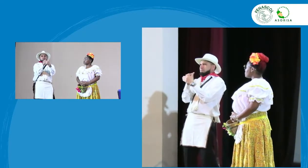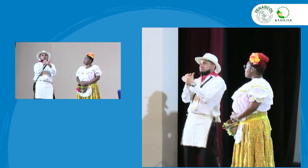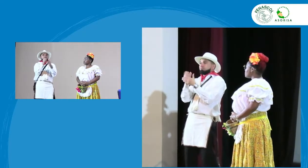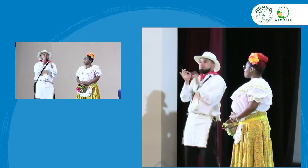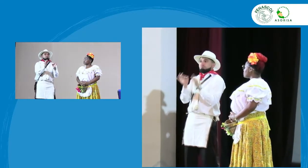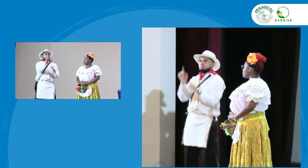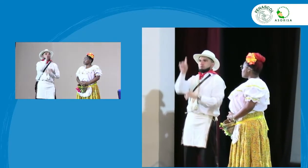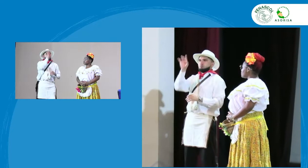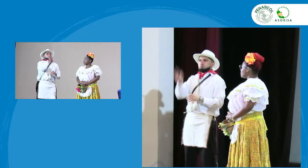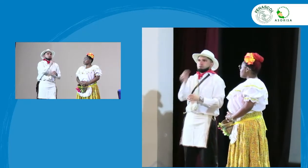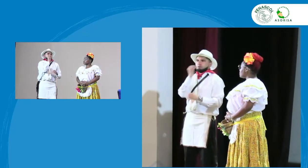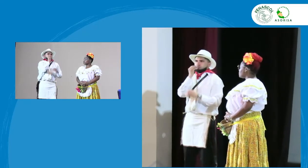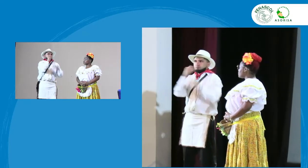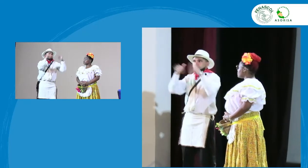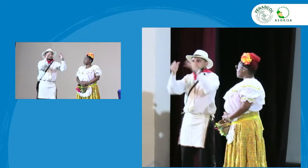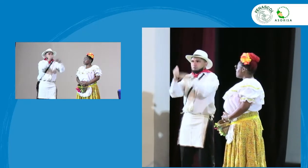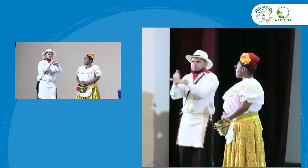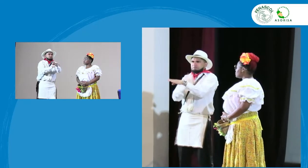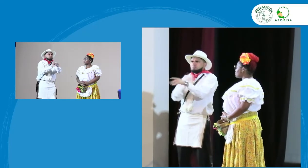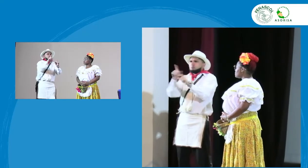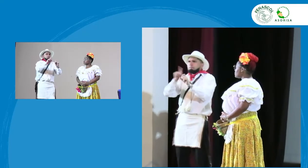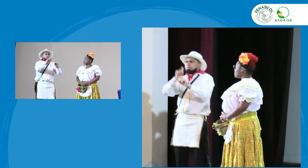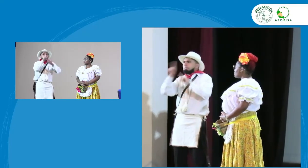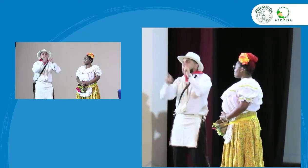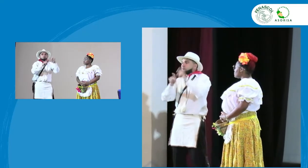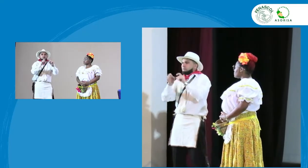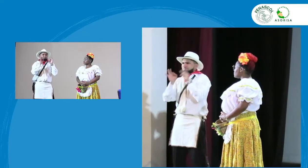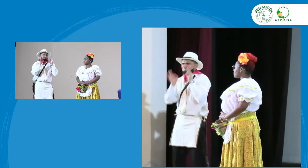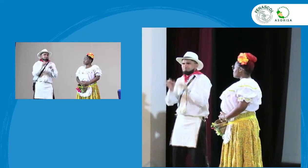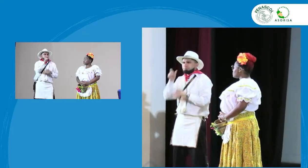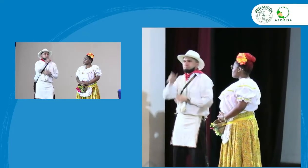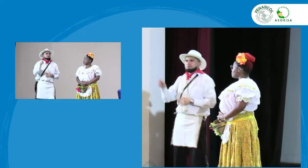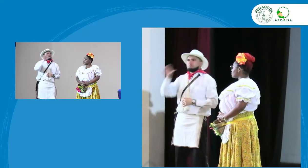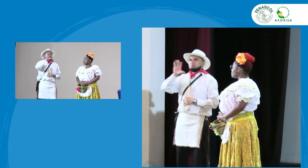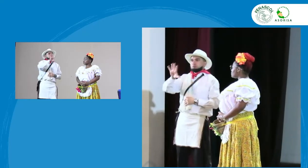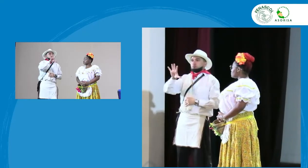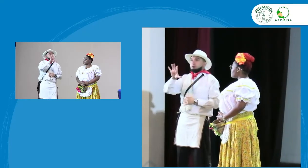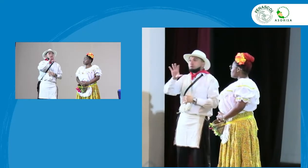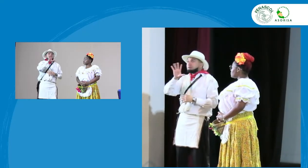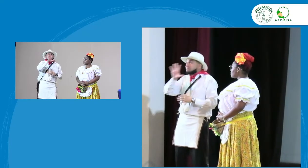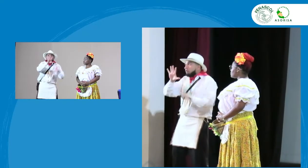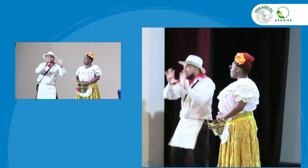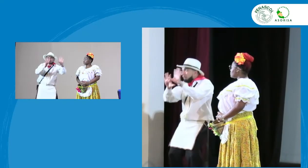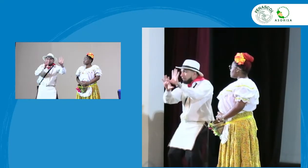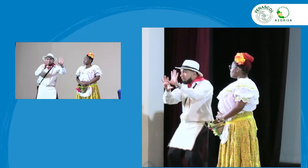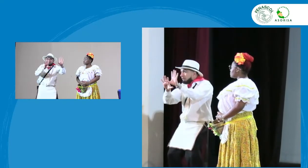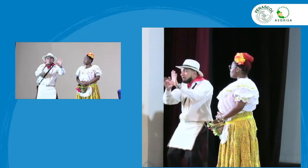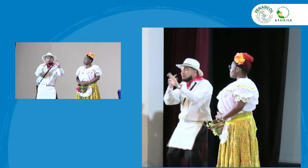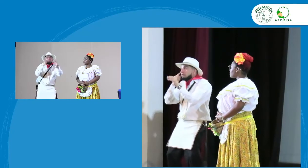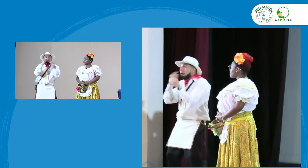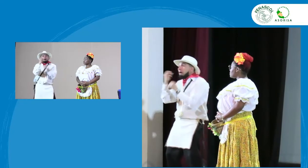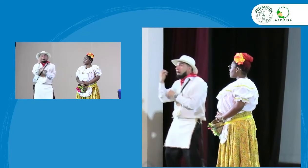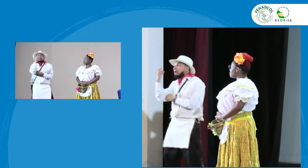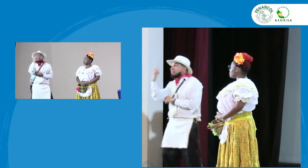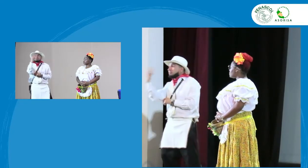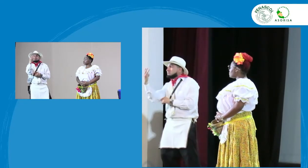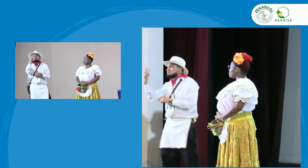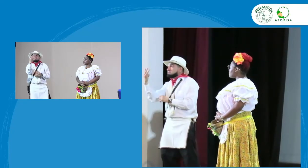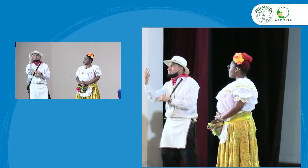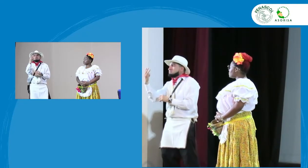un pequeño retraso vamos a tratar de solucionarlo porque también vamos a salir a almorzar entonces lo que vamos a hacer es que vamos a hacer las